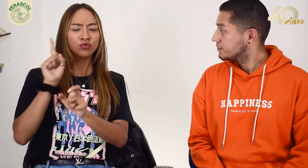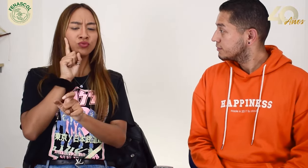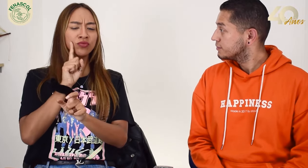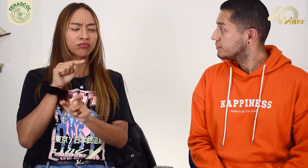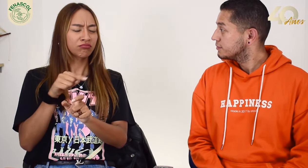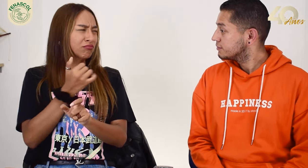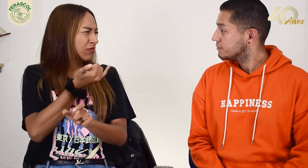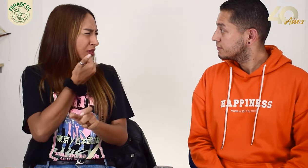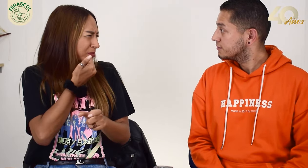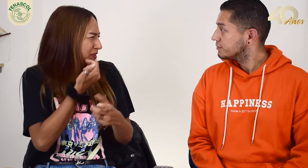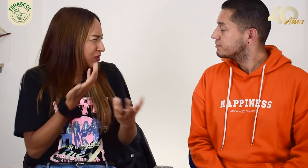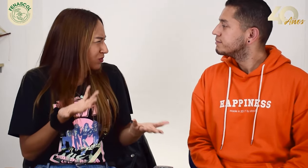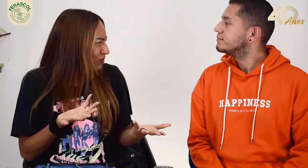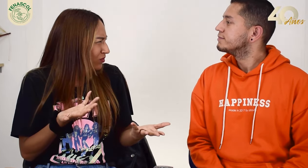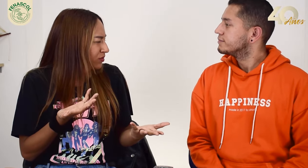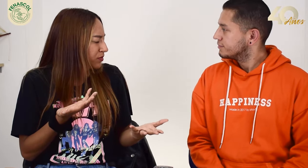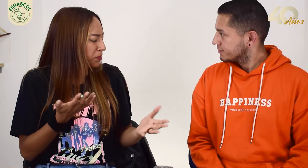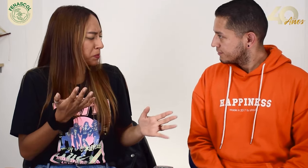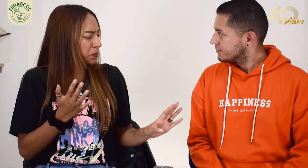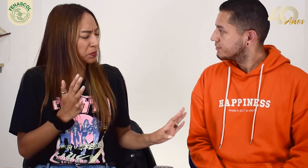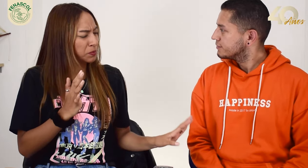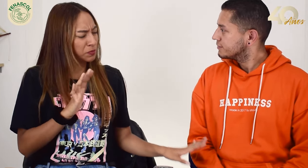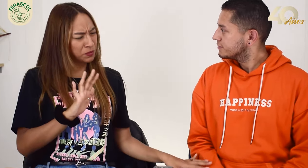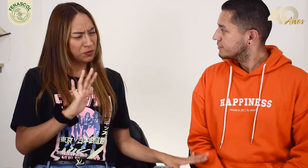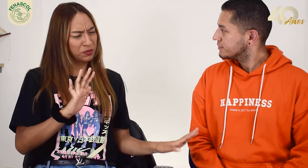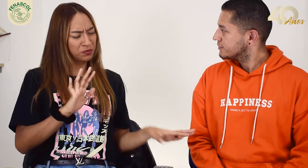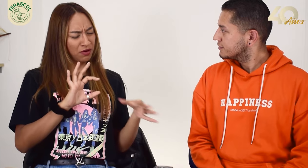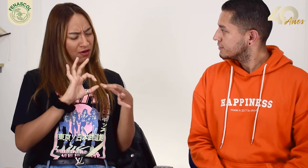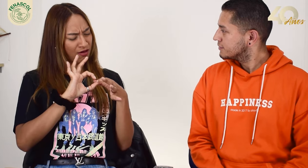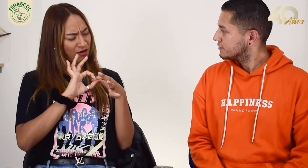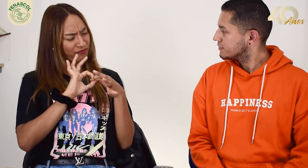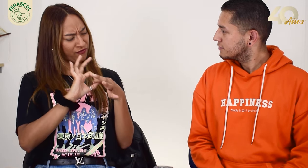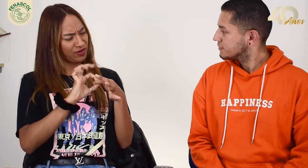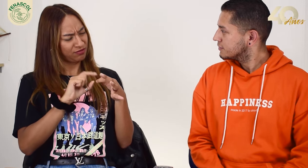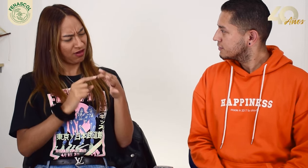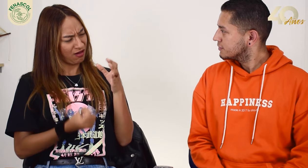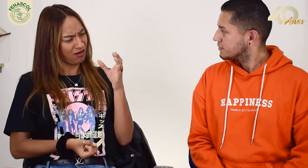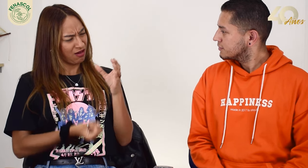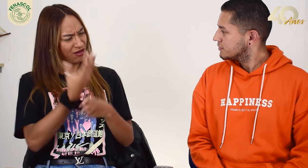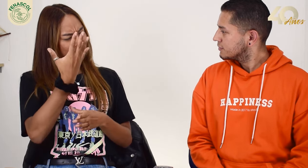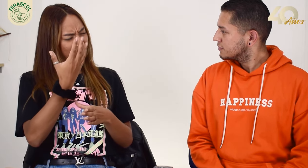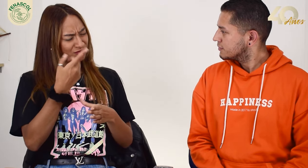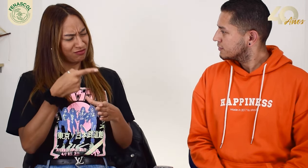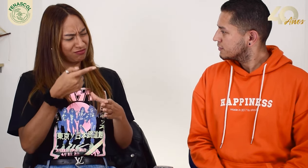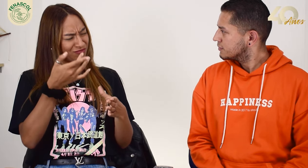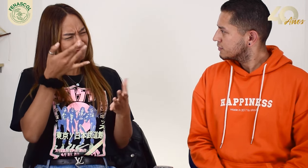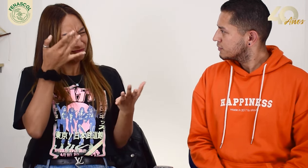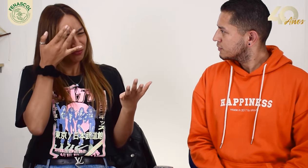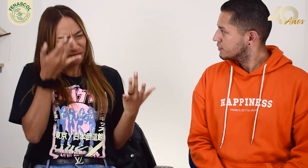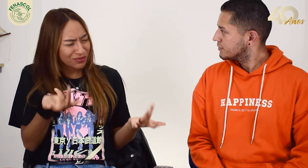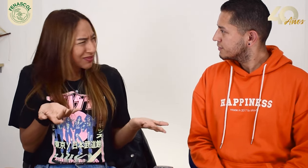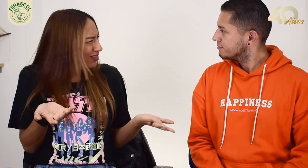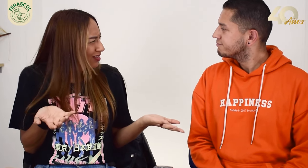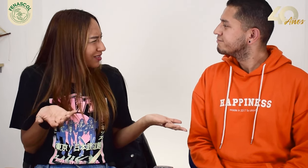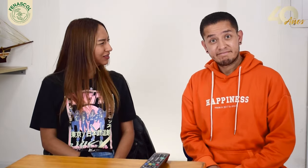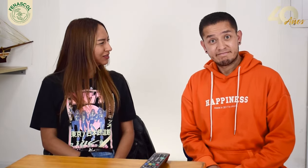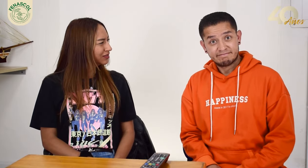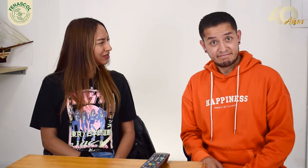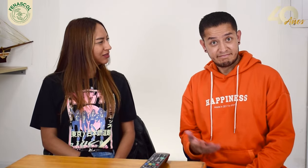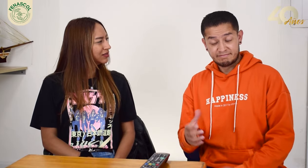¿Qué pasaba con las personas sordas anteriormente? ¿Y por qué se dio la fundación de FENASCOL? En Colombia, en